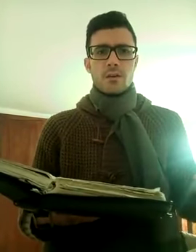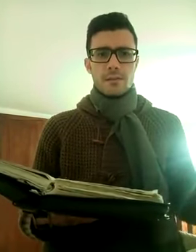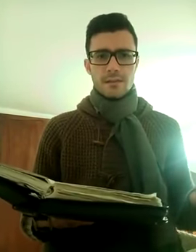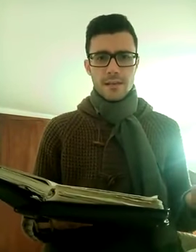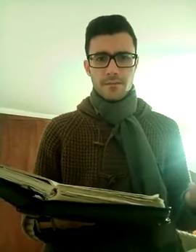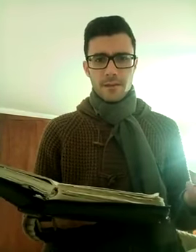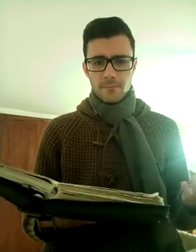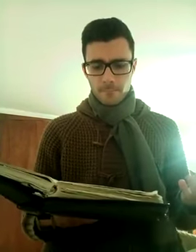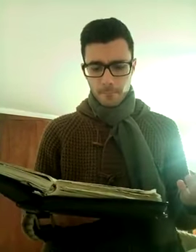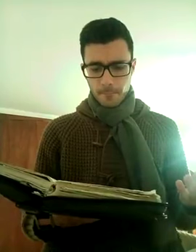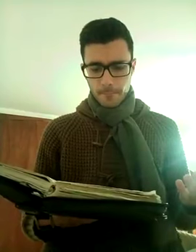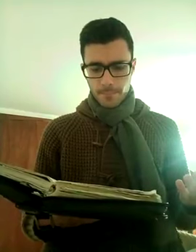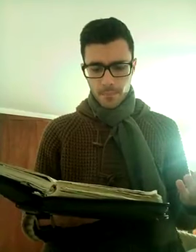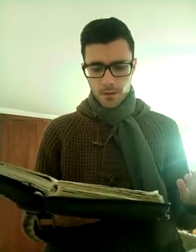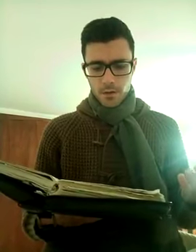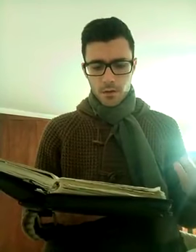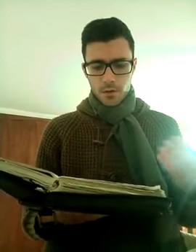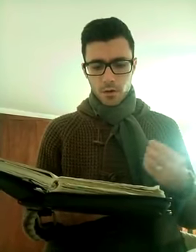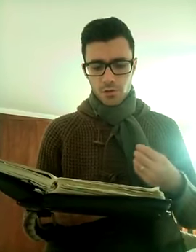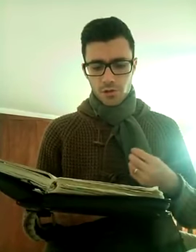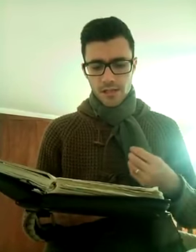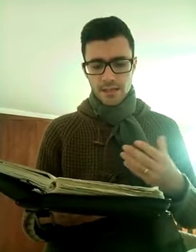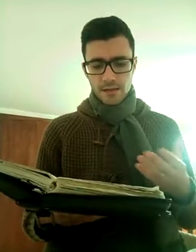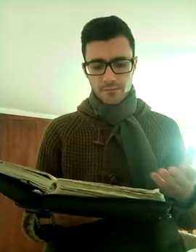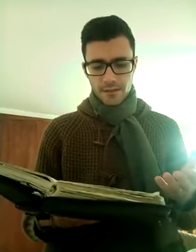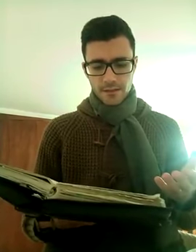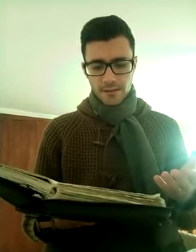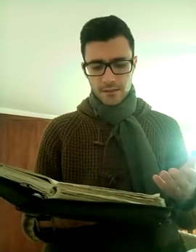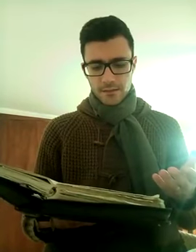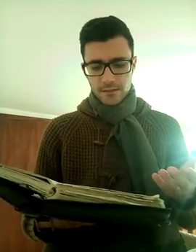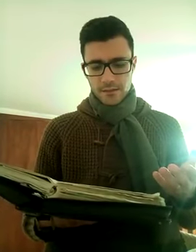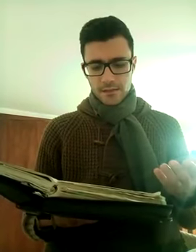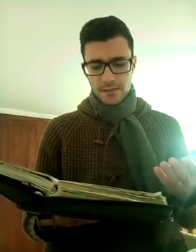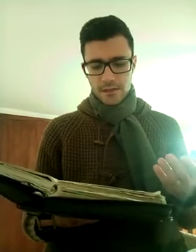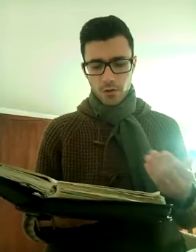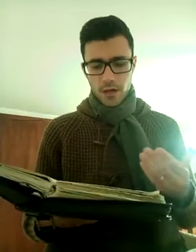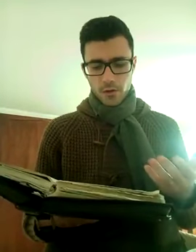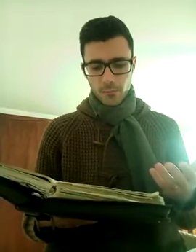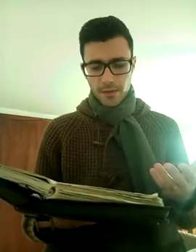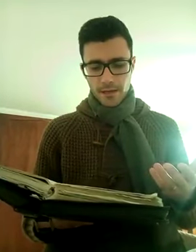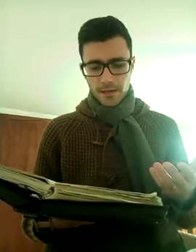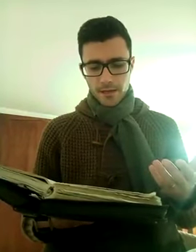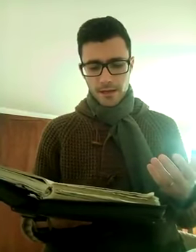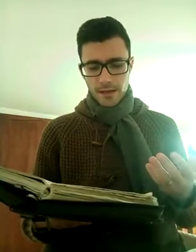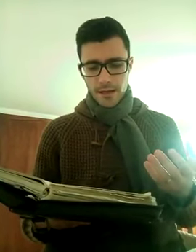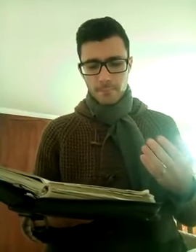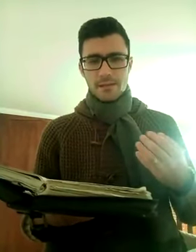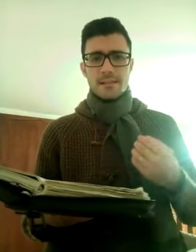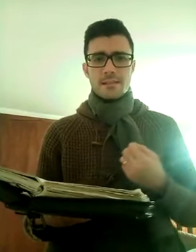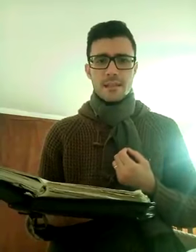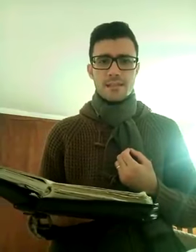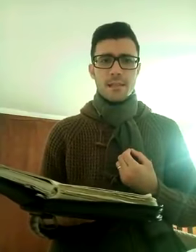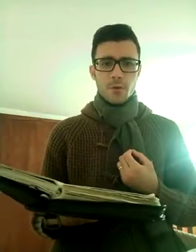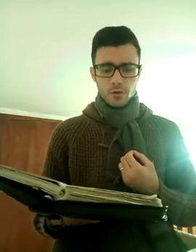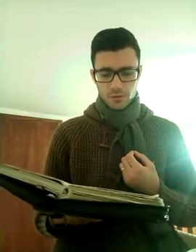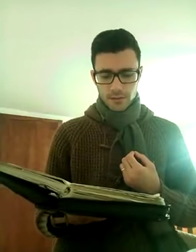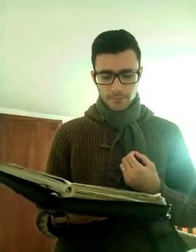cosa serve? Così è della fede, se non ha opere, è per se stessa morta,